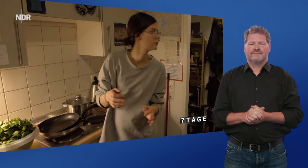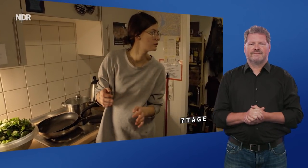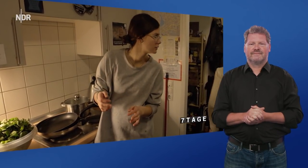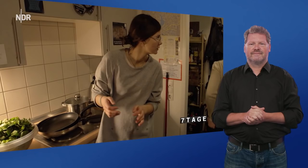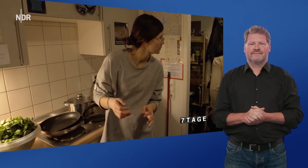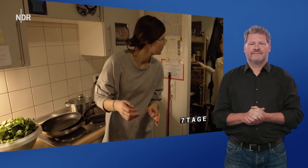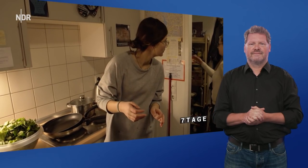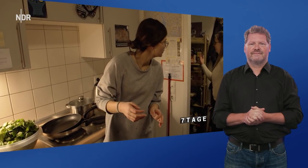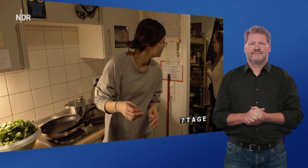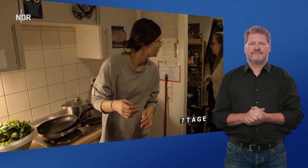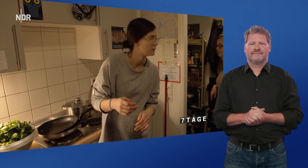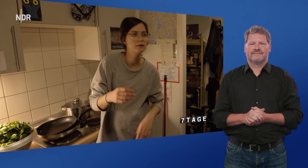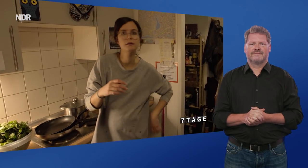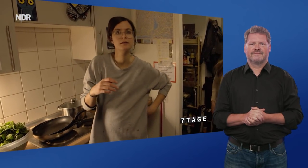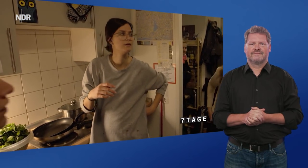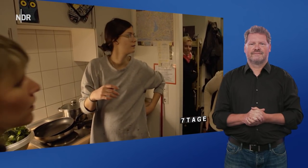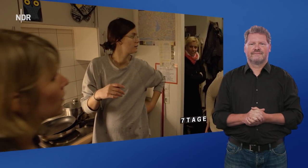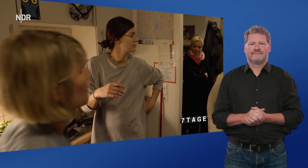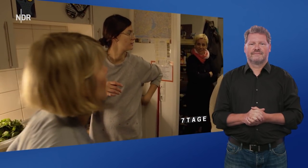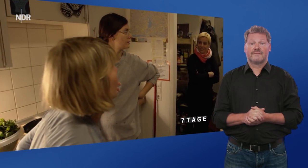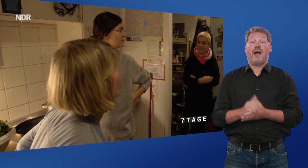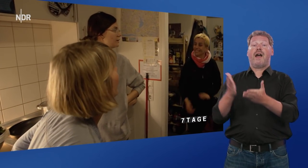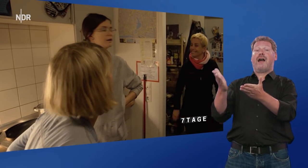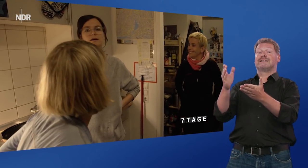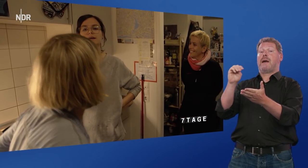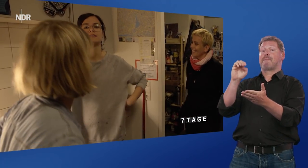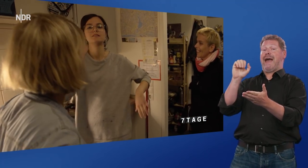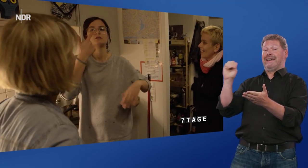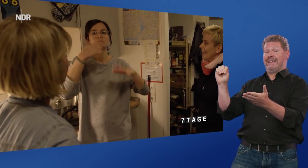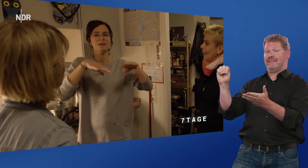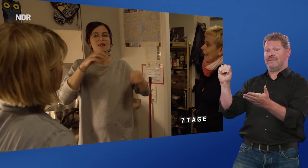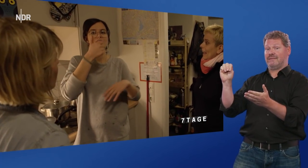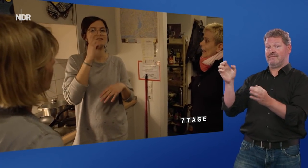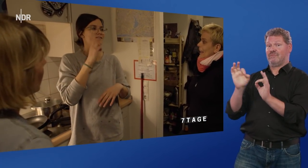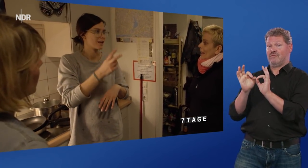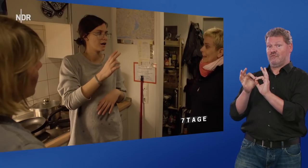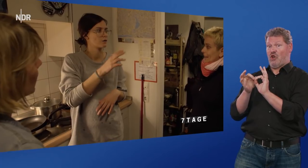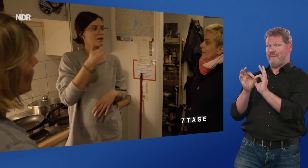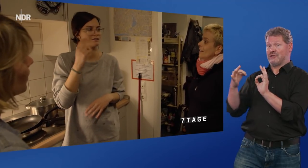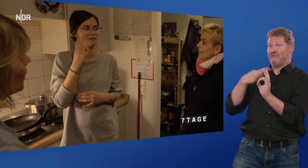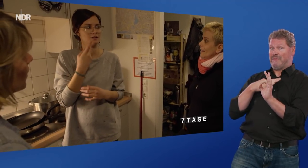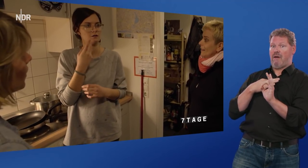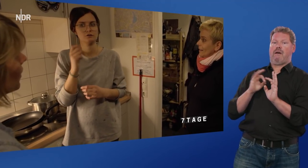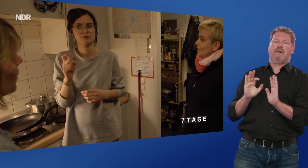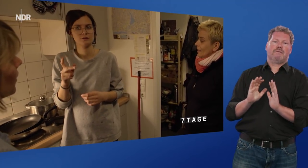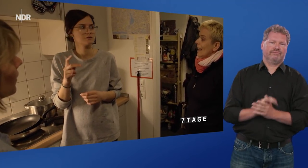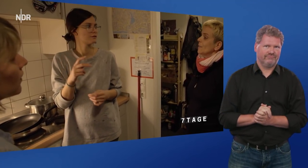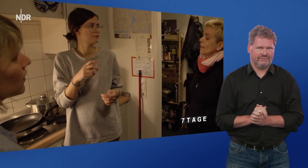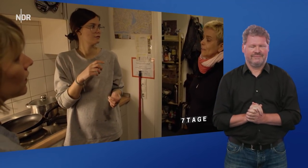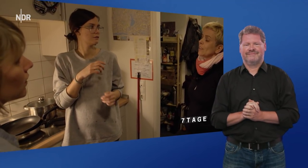Das ist Margret. Sie dolmetscht heute für mich. Also ich würde